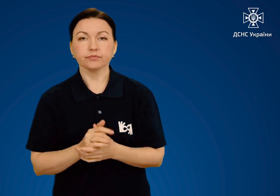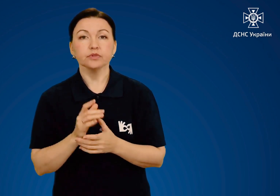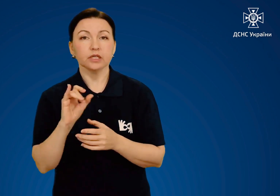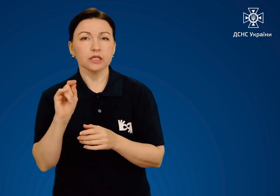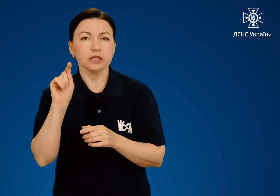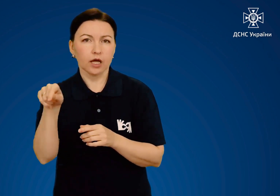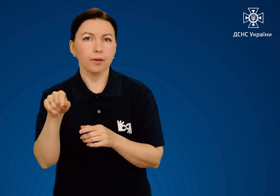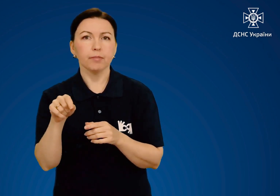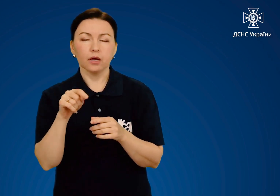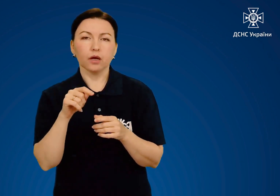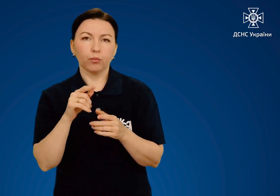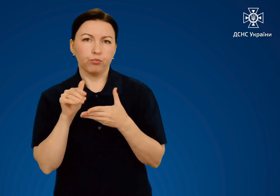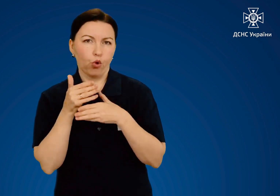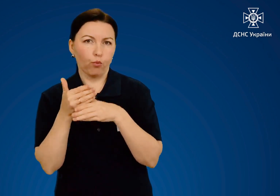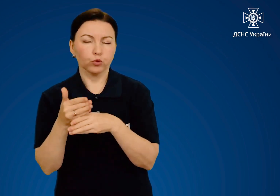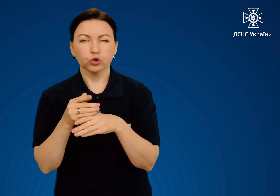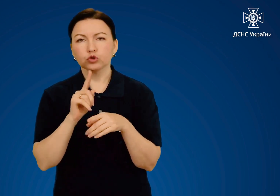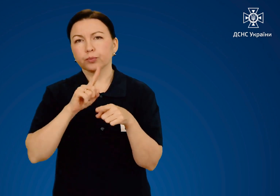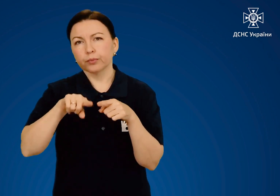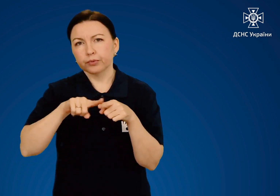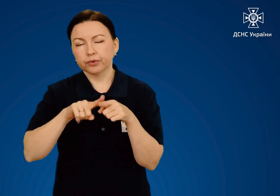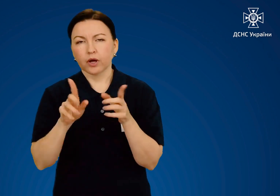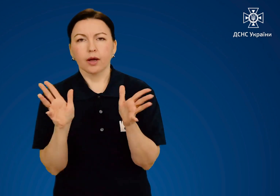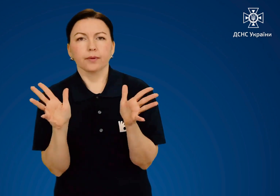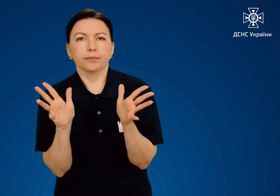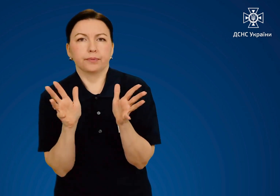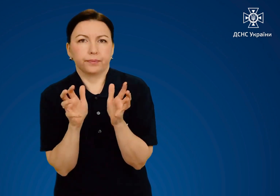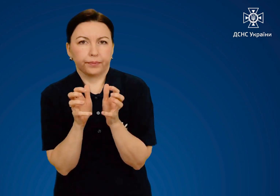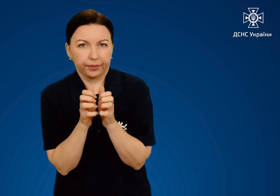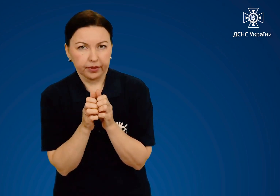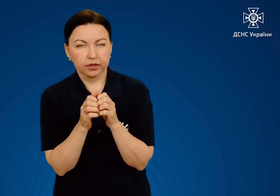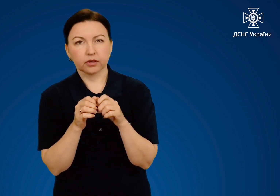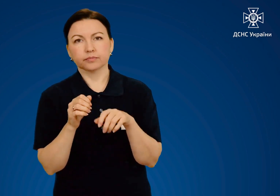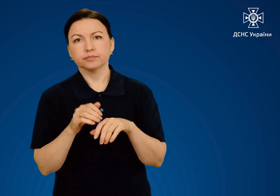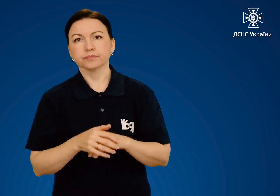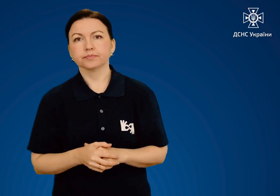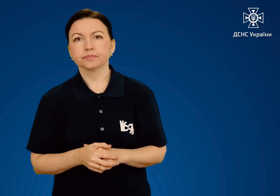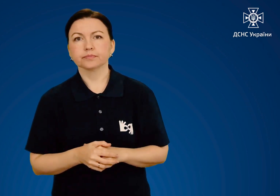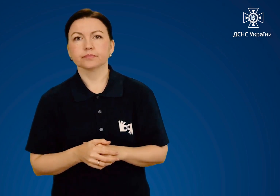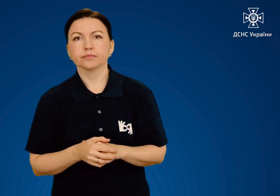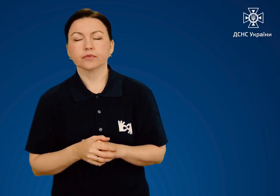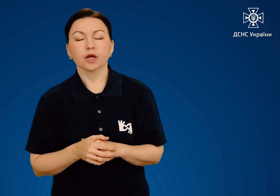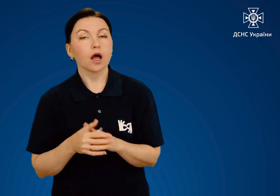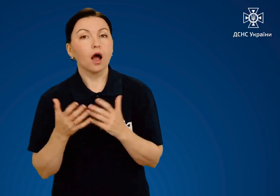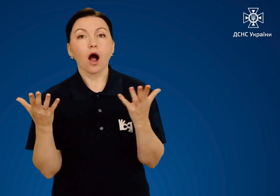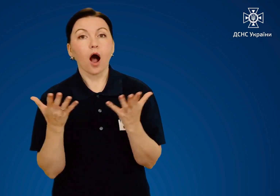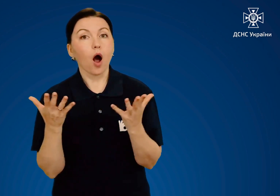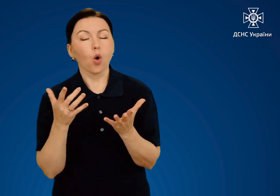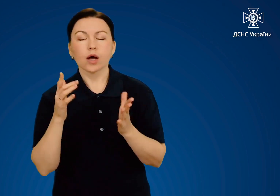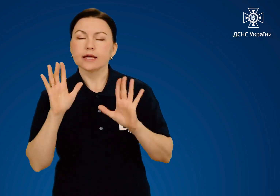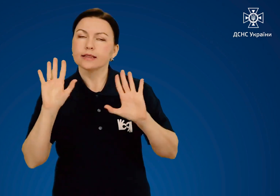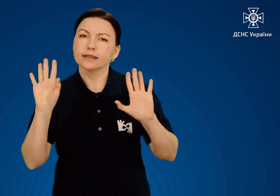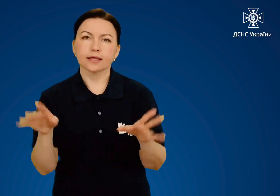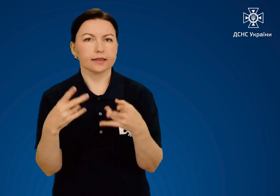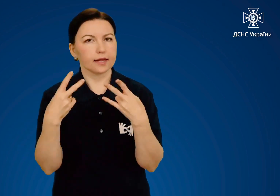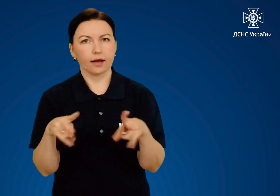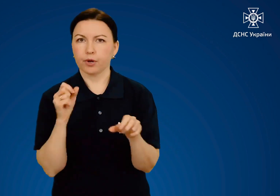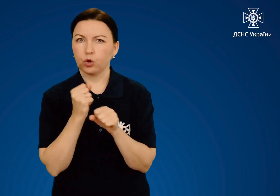процесу і якнайшвидше загоєння ураженої ділянки. ЧОГО НЕ СЛІД